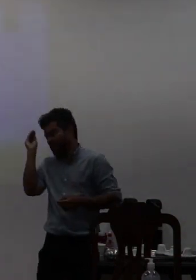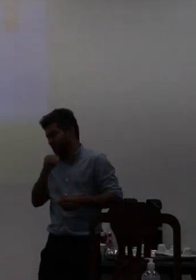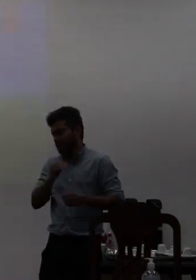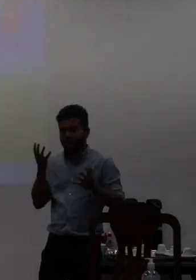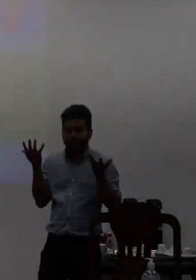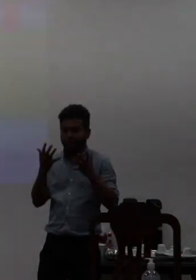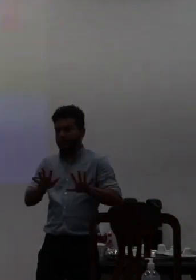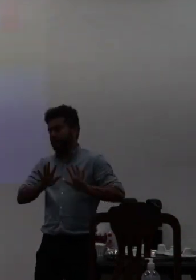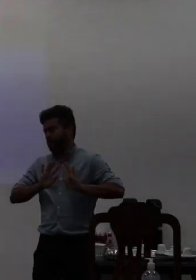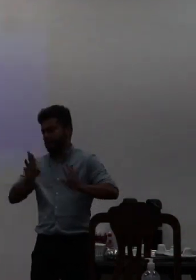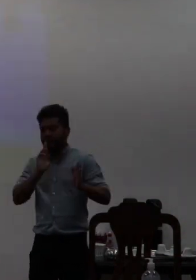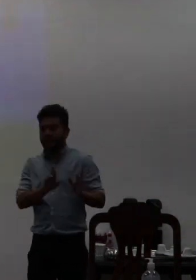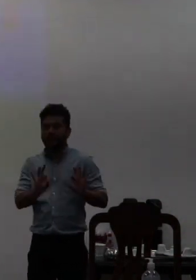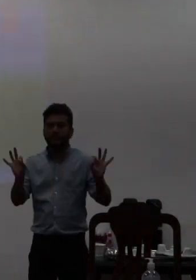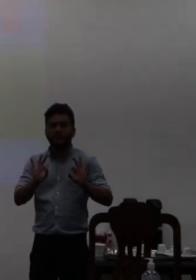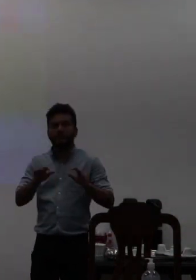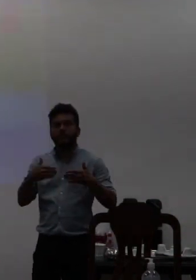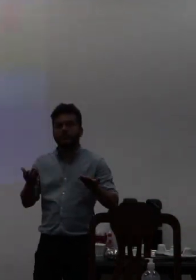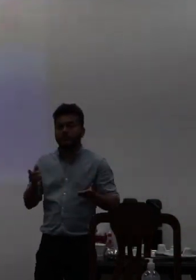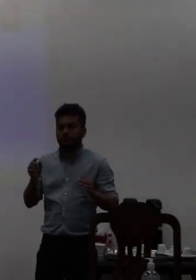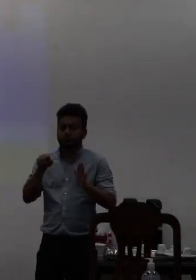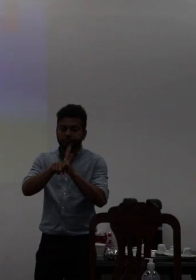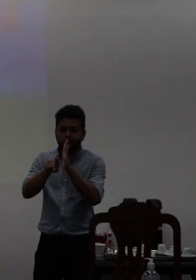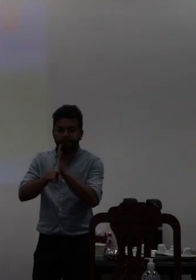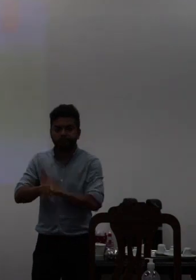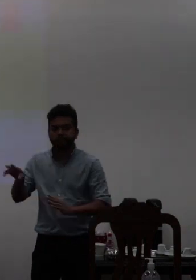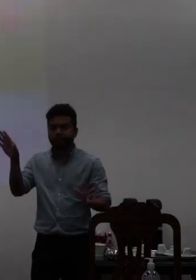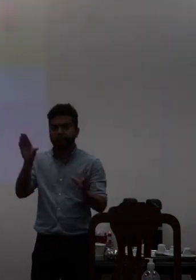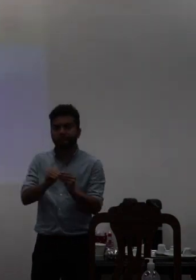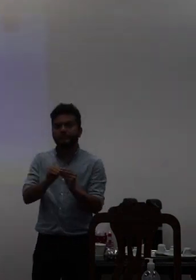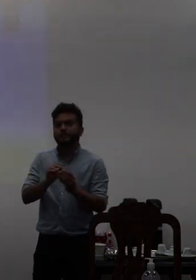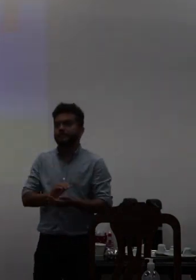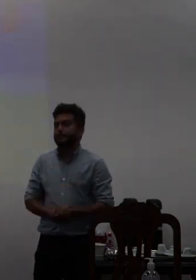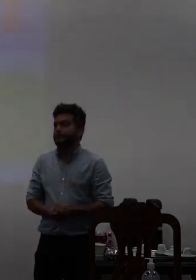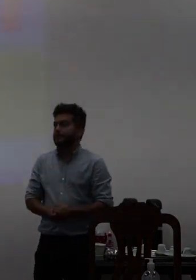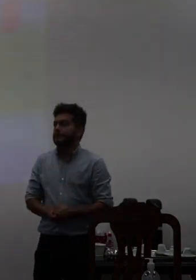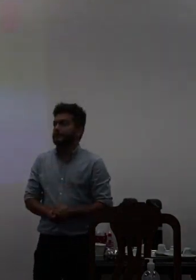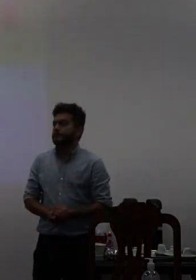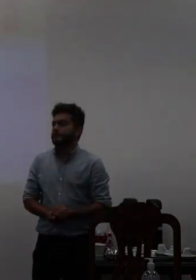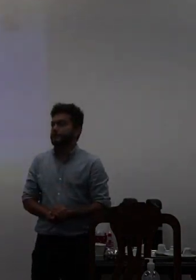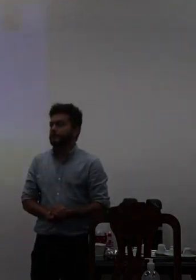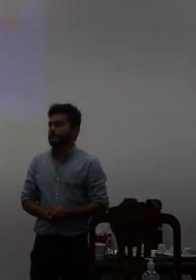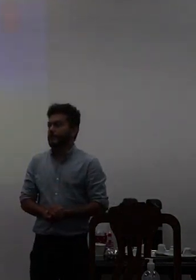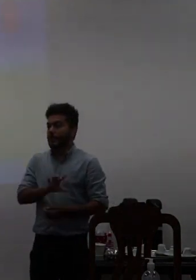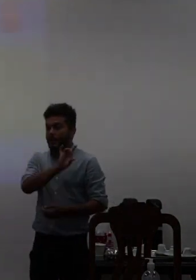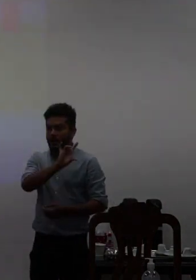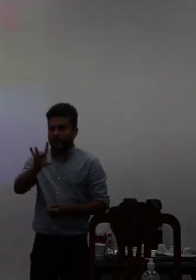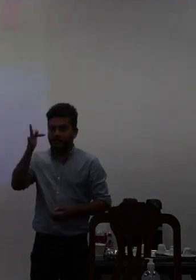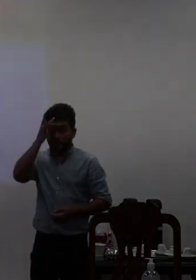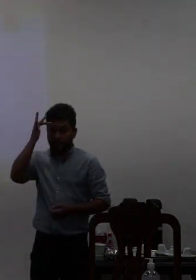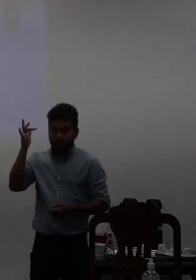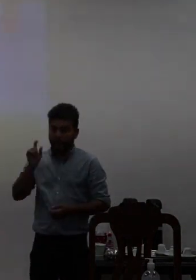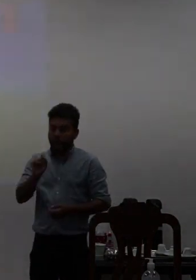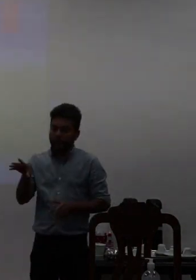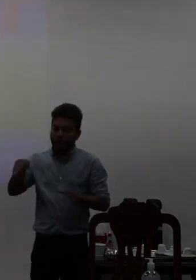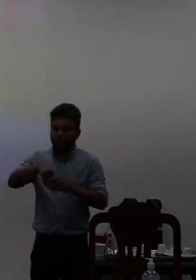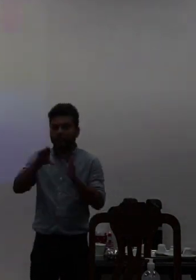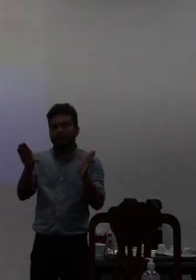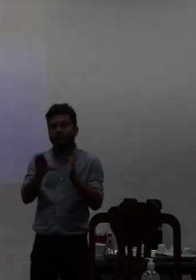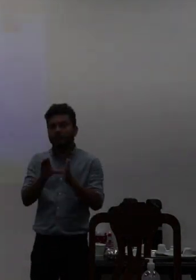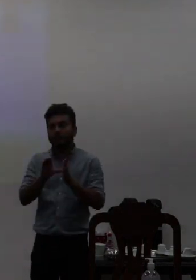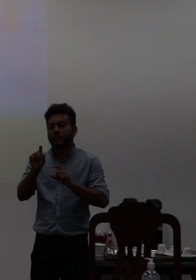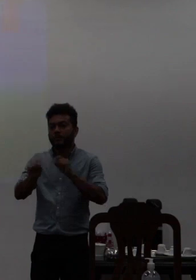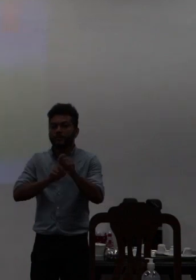lado então fizemos um questionário suscito e cada pessoa da comunidade